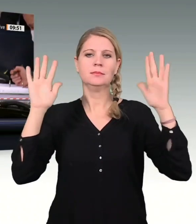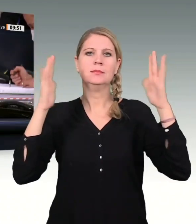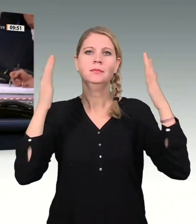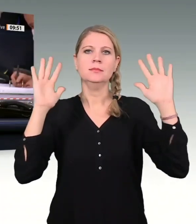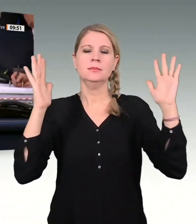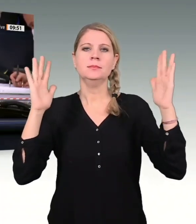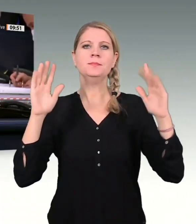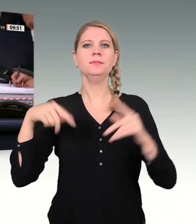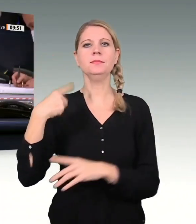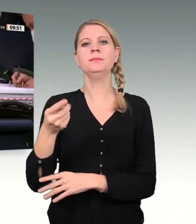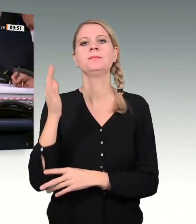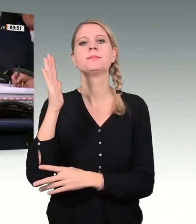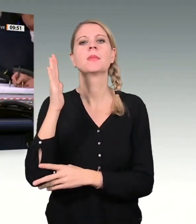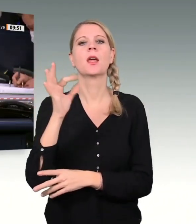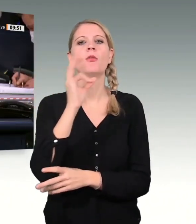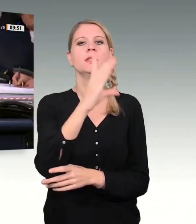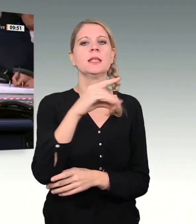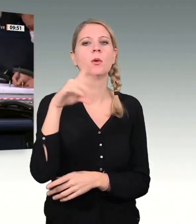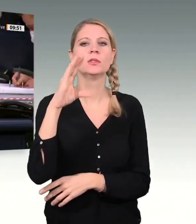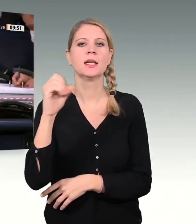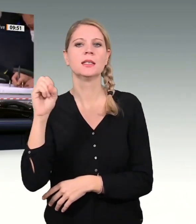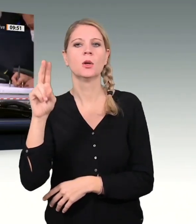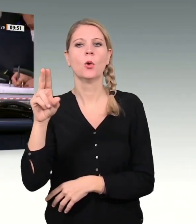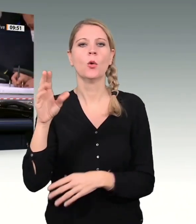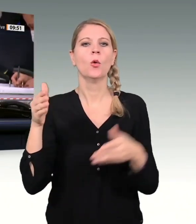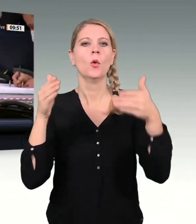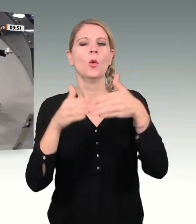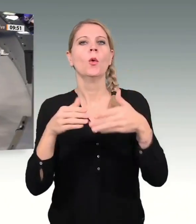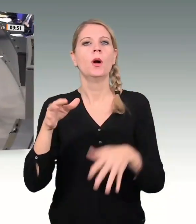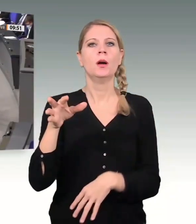Nächster Redner für die CDU-CSU-Fraktion, Carsten Körber.